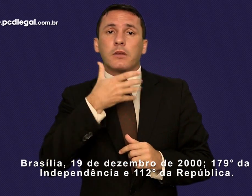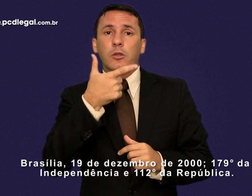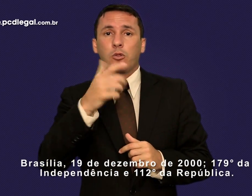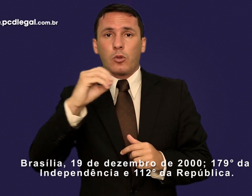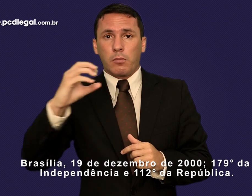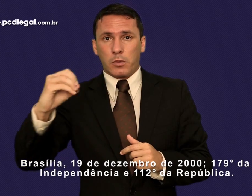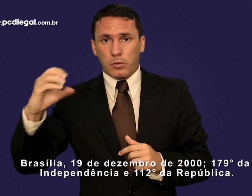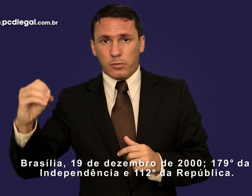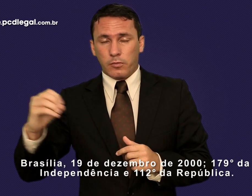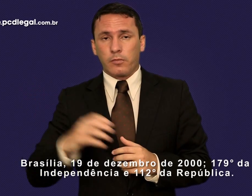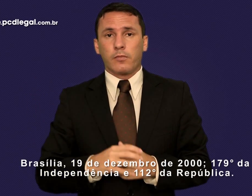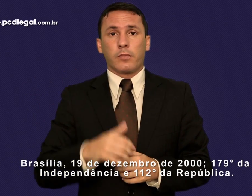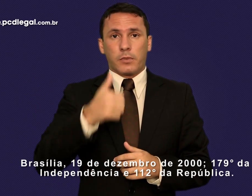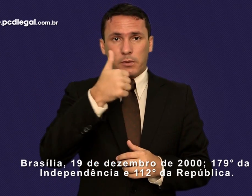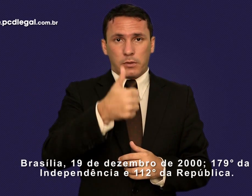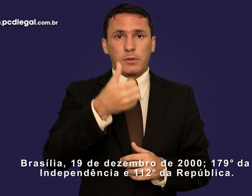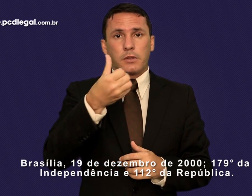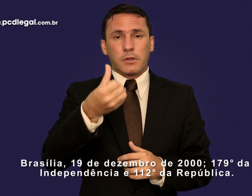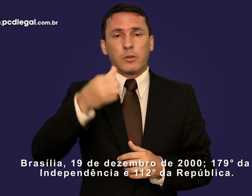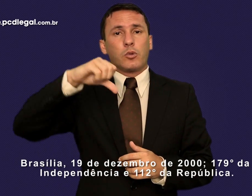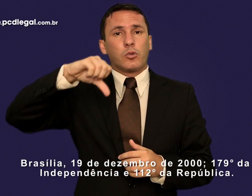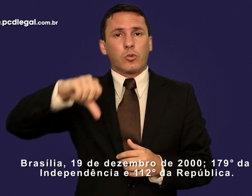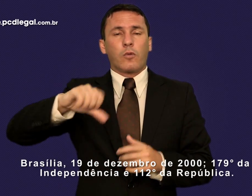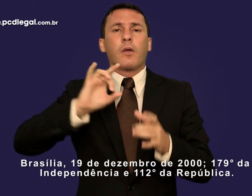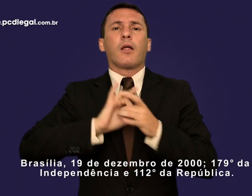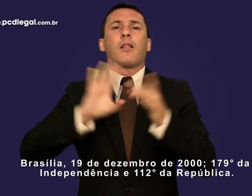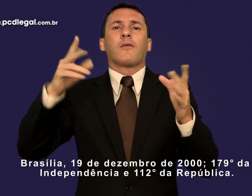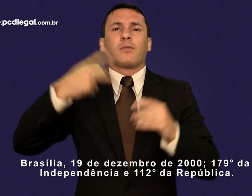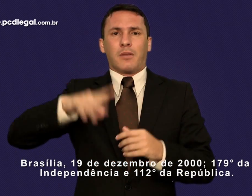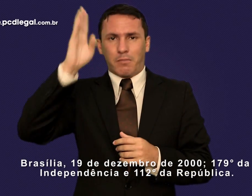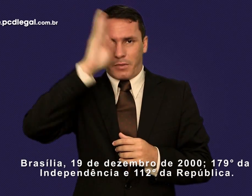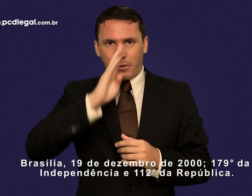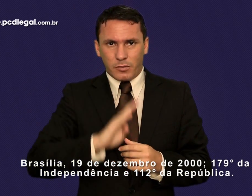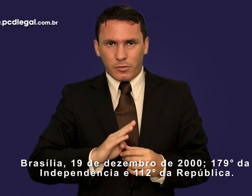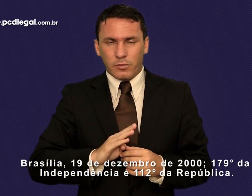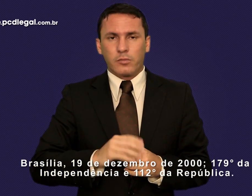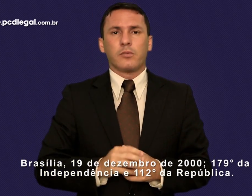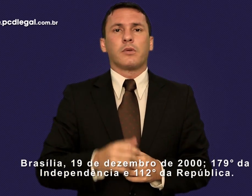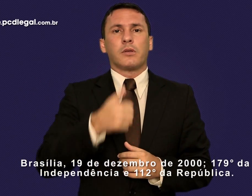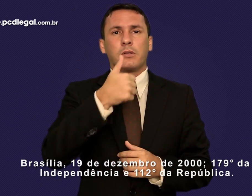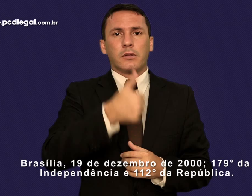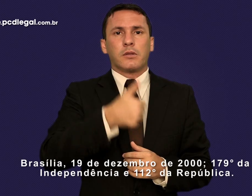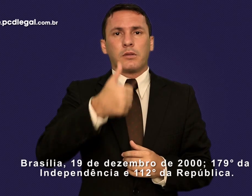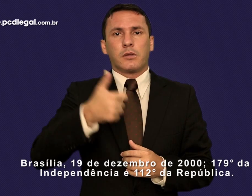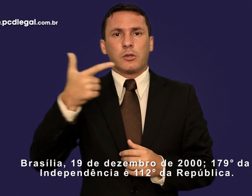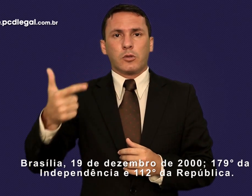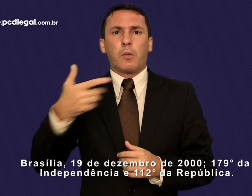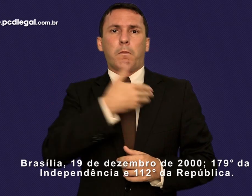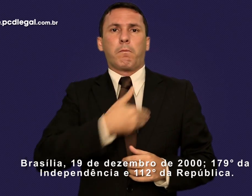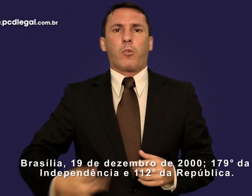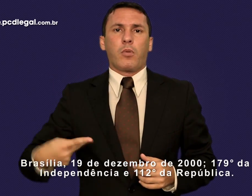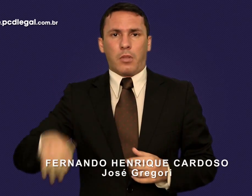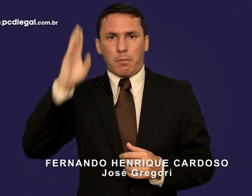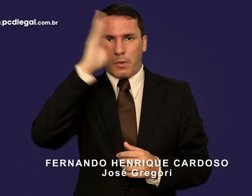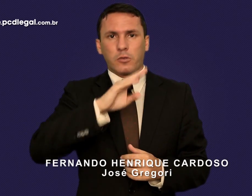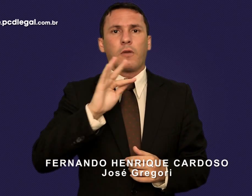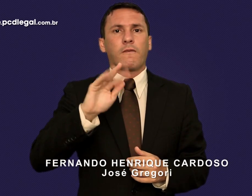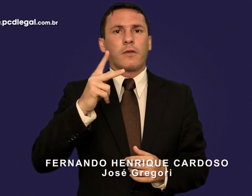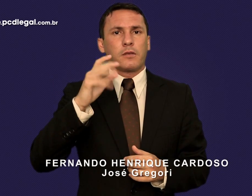de 2000. Centésimo septagésimo nono da Independência e centésimo décimo segundo da República. Fernando Henrique